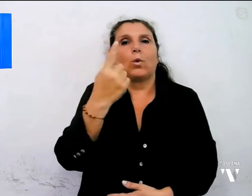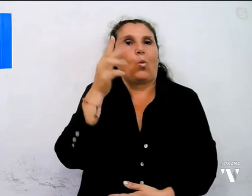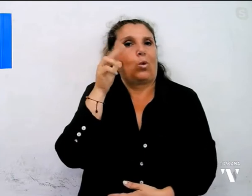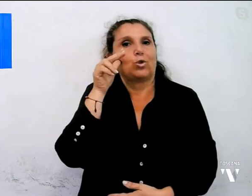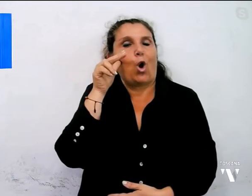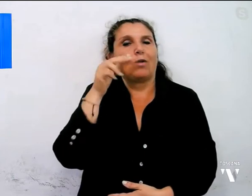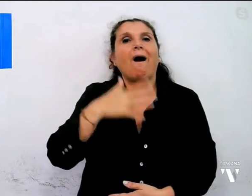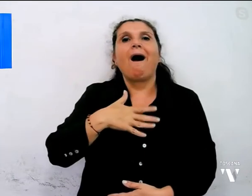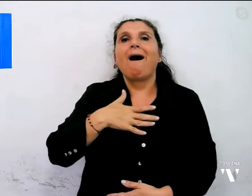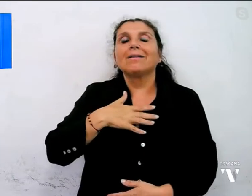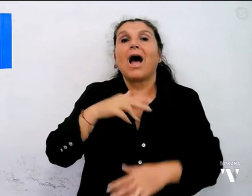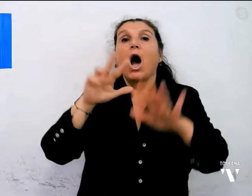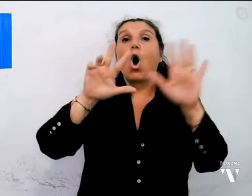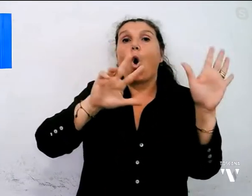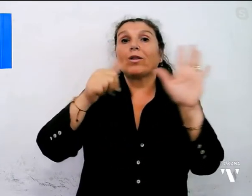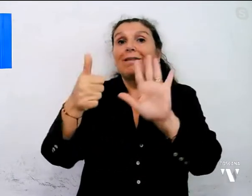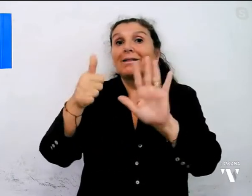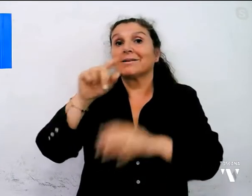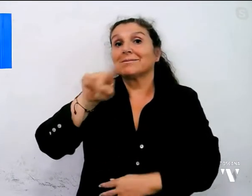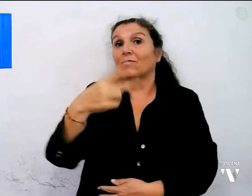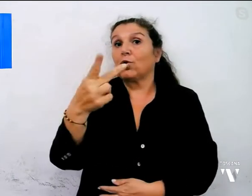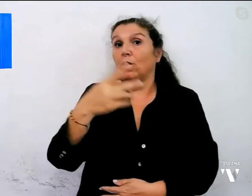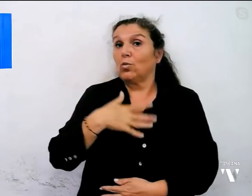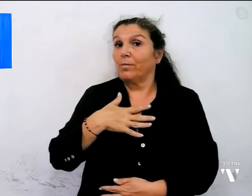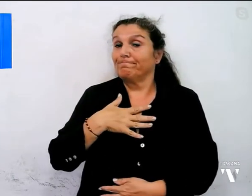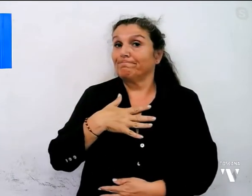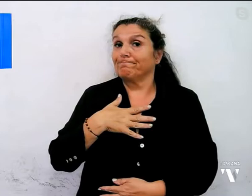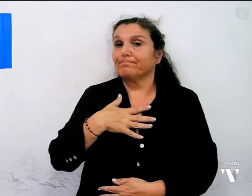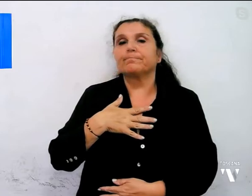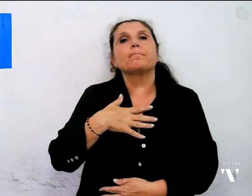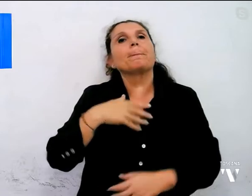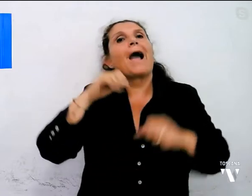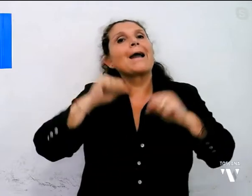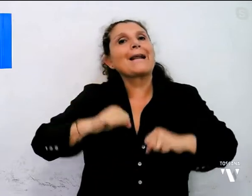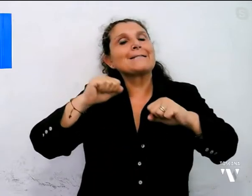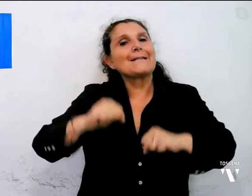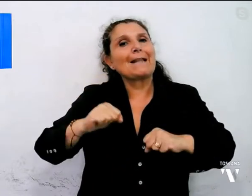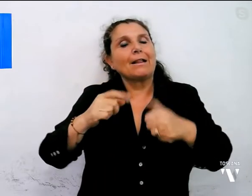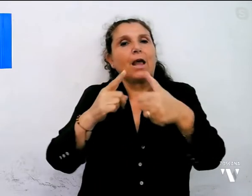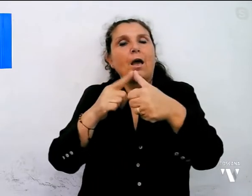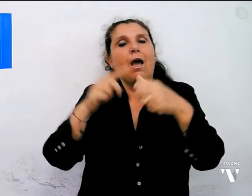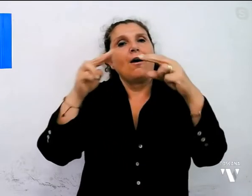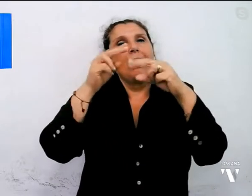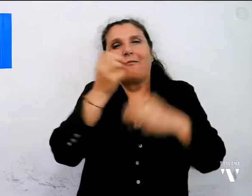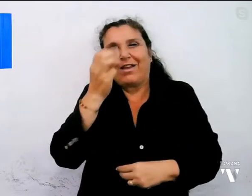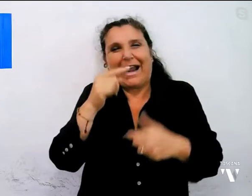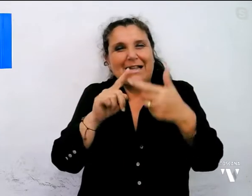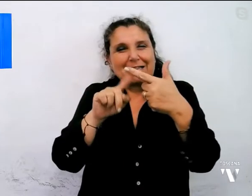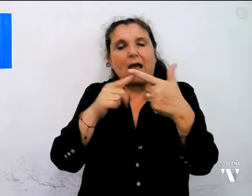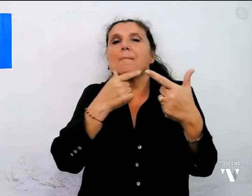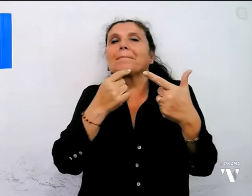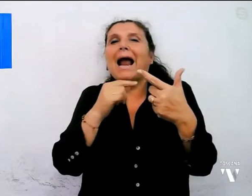'età media 86,2 anni, residenti 1 nelle province di Firenze, 1 Prato,